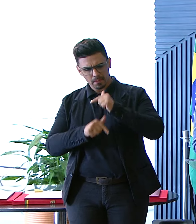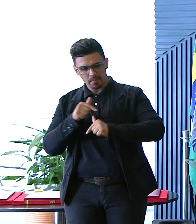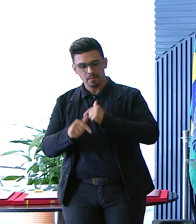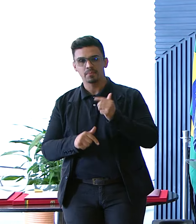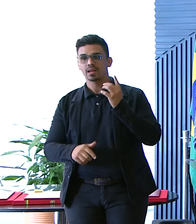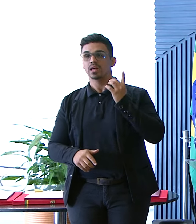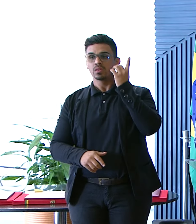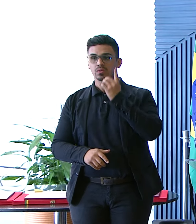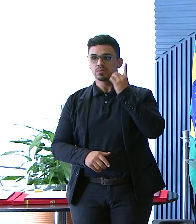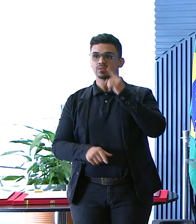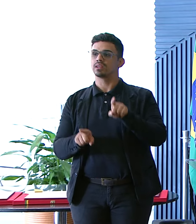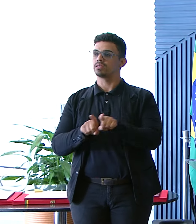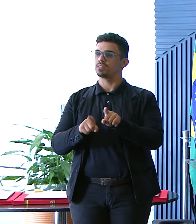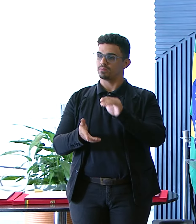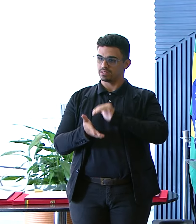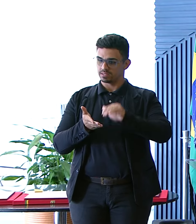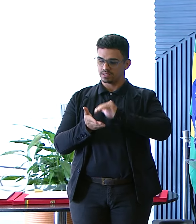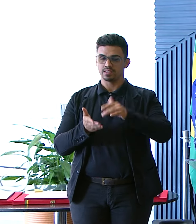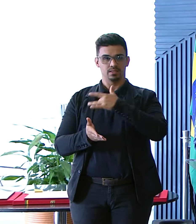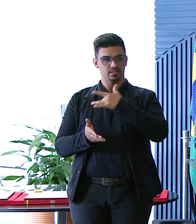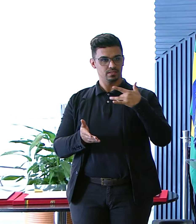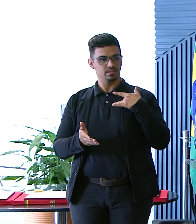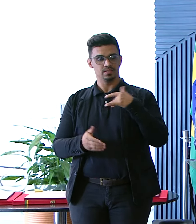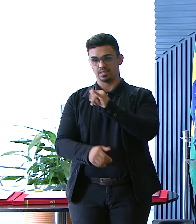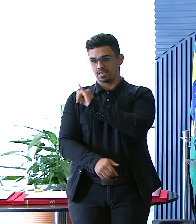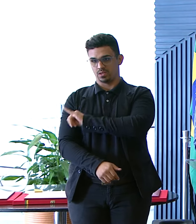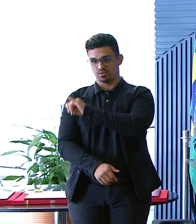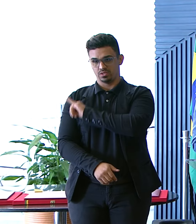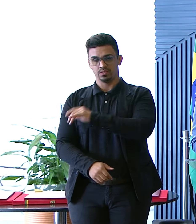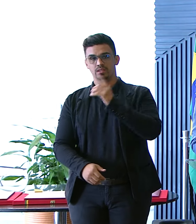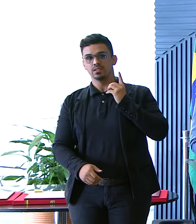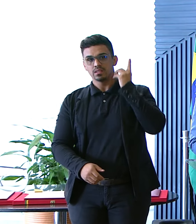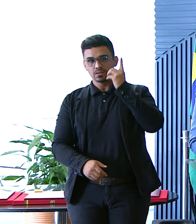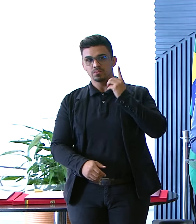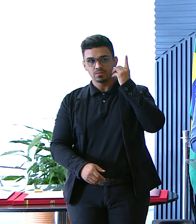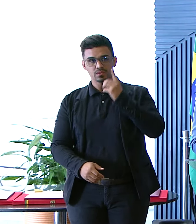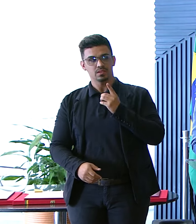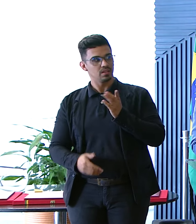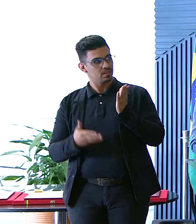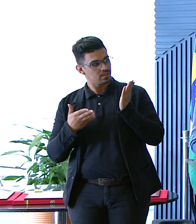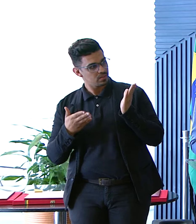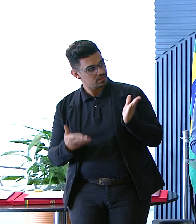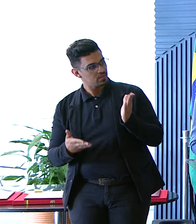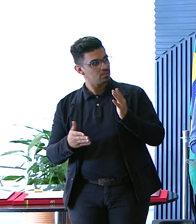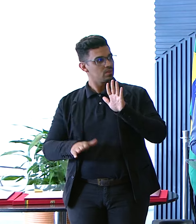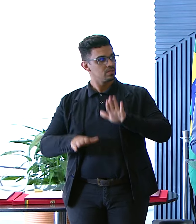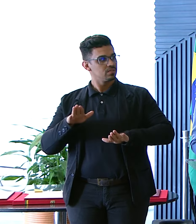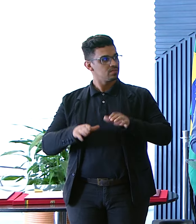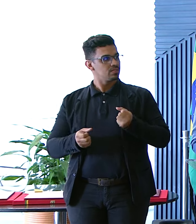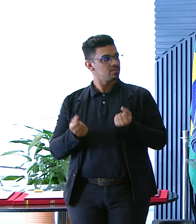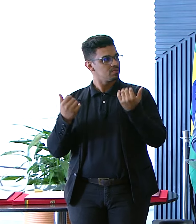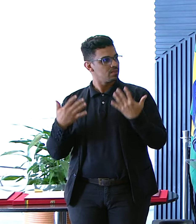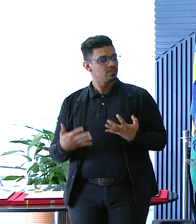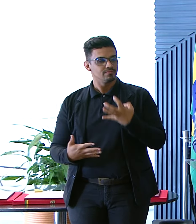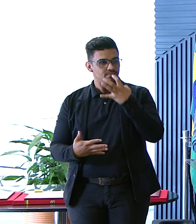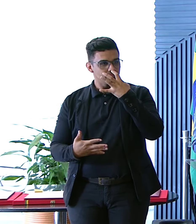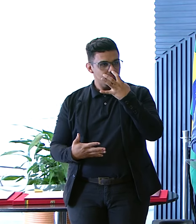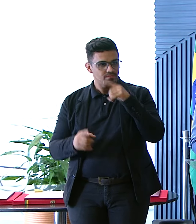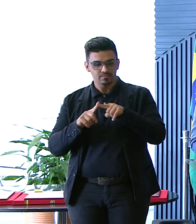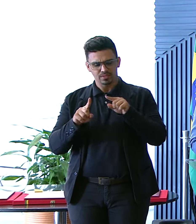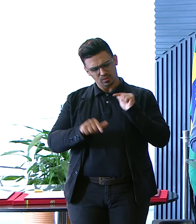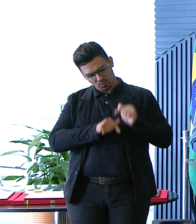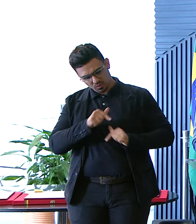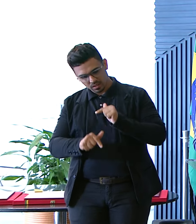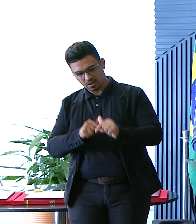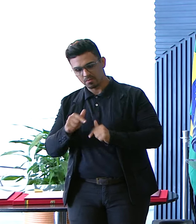eterno secretário De saúde Do estado do Rio de Janeiro Deputado Palavras e gestos Muitas vezes inspiram Mas o trabalho É arrasta